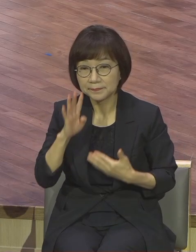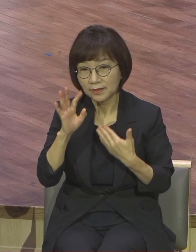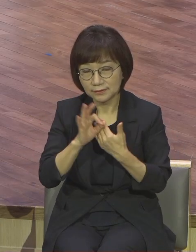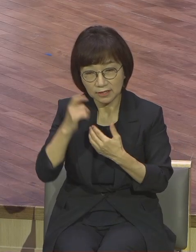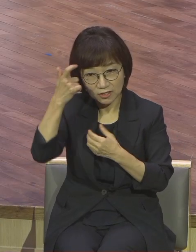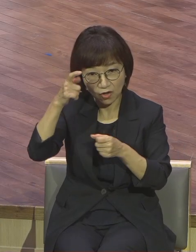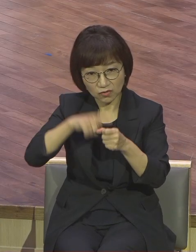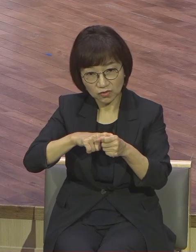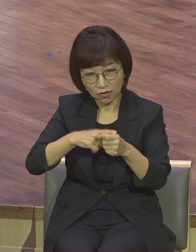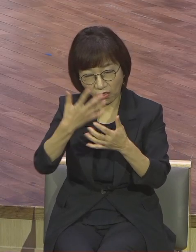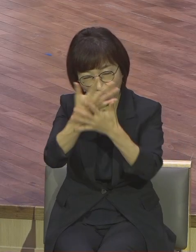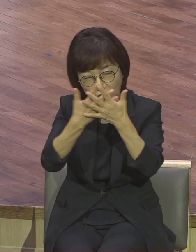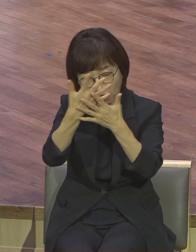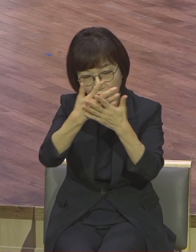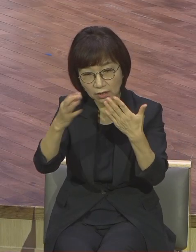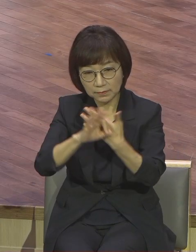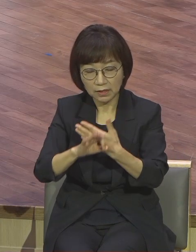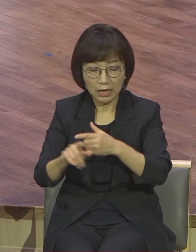뒷붙칩니다